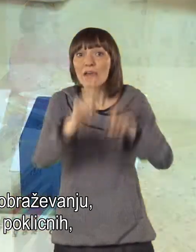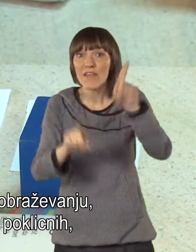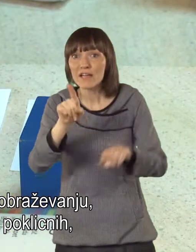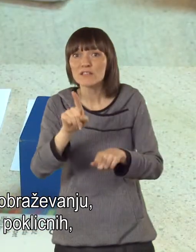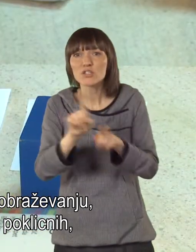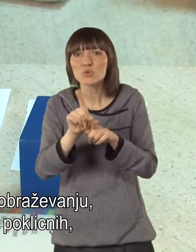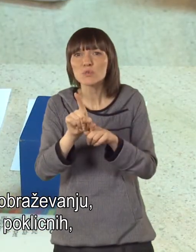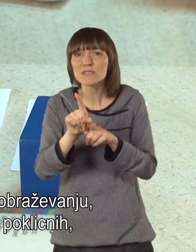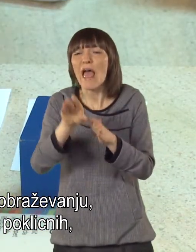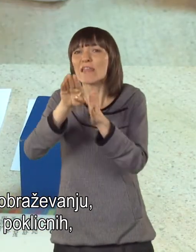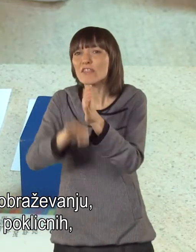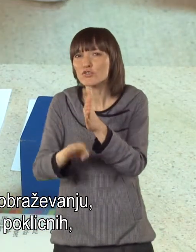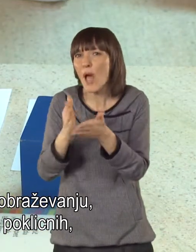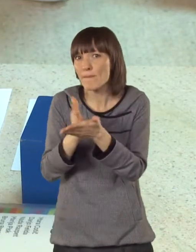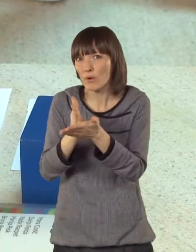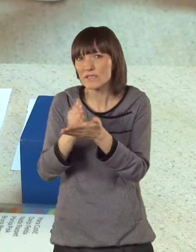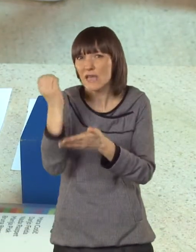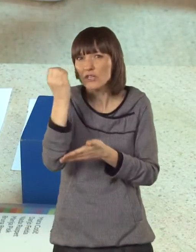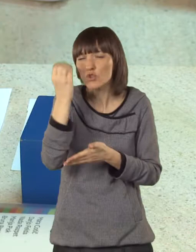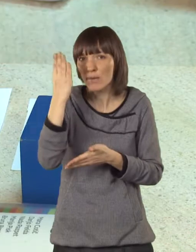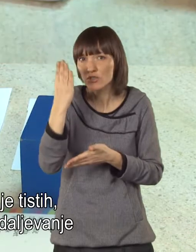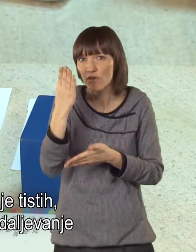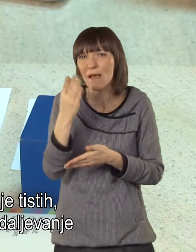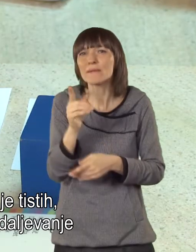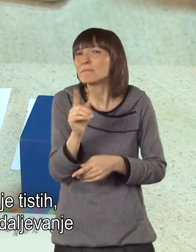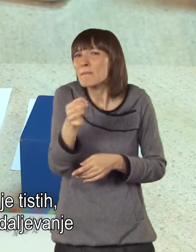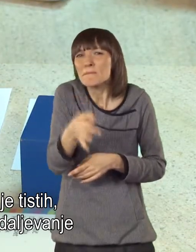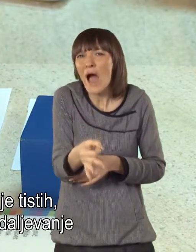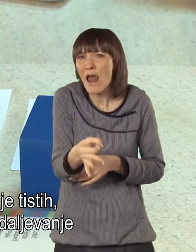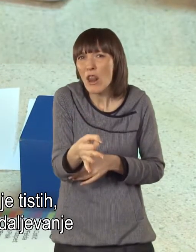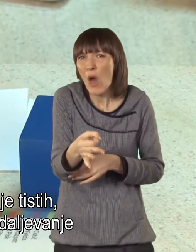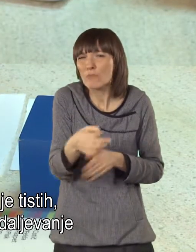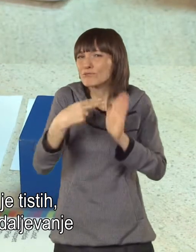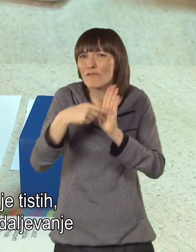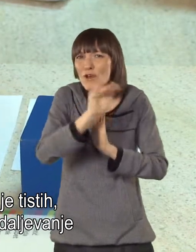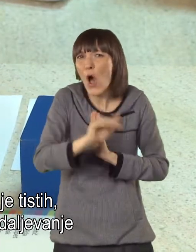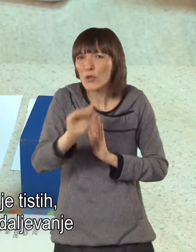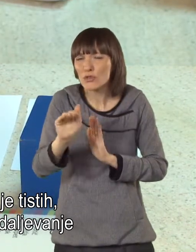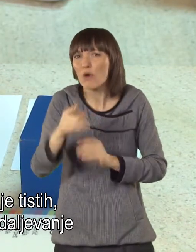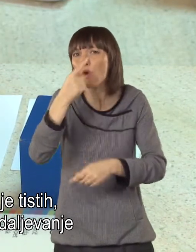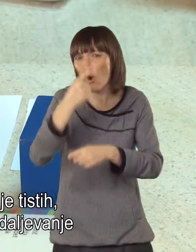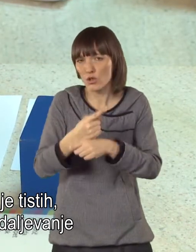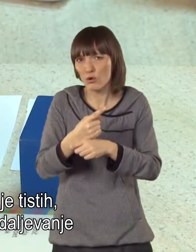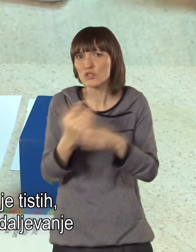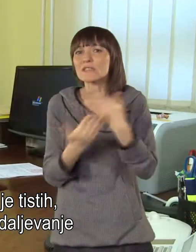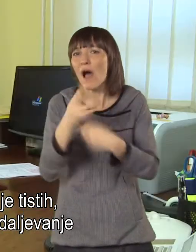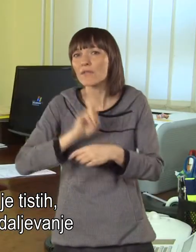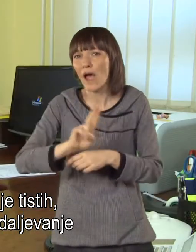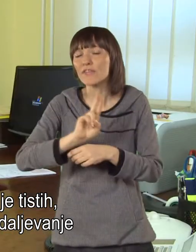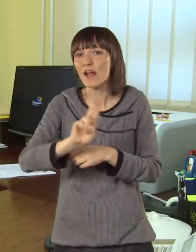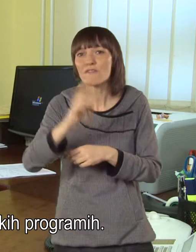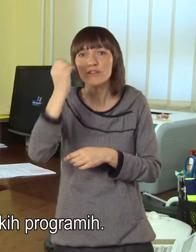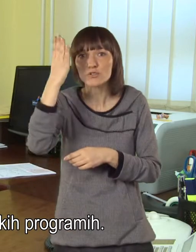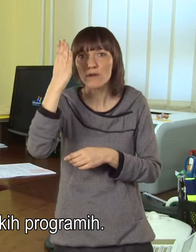nekateri tudi v nižjih poklicnih. Manjše število pa je tistih, ki se odločajo za